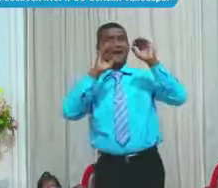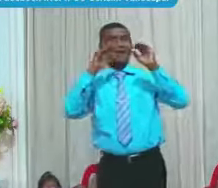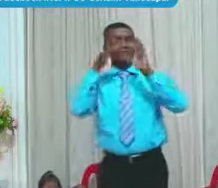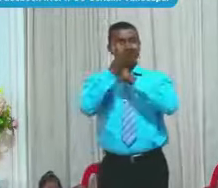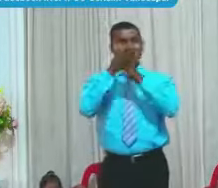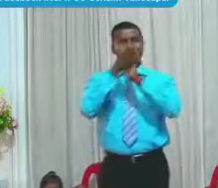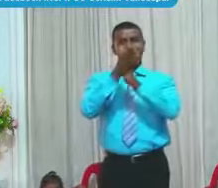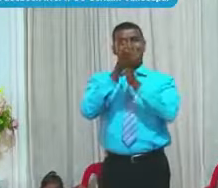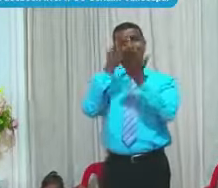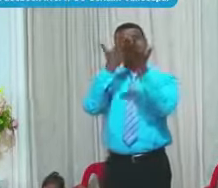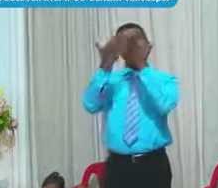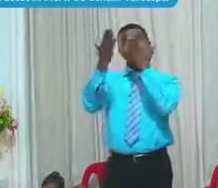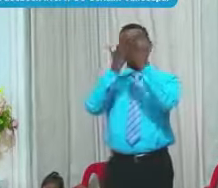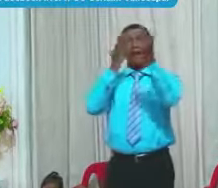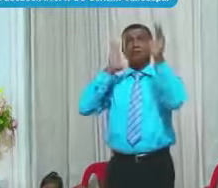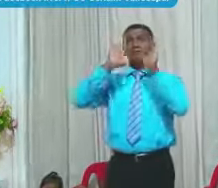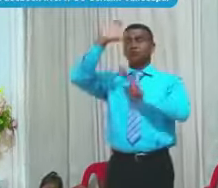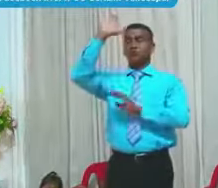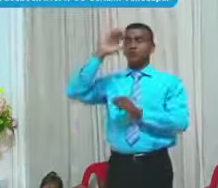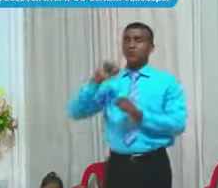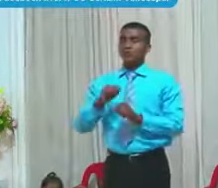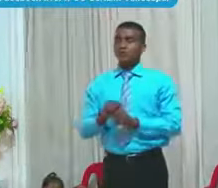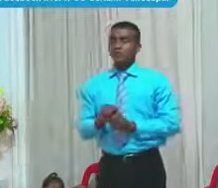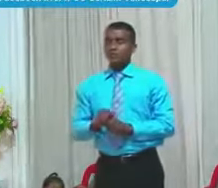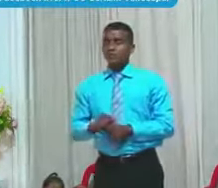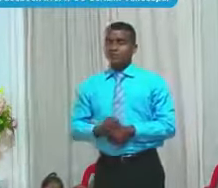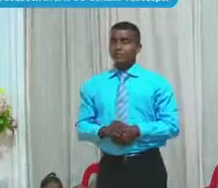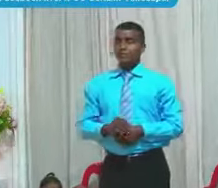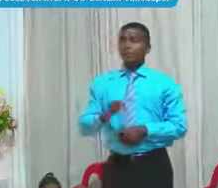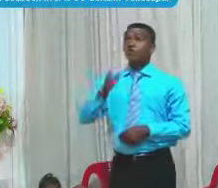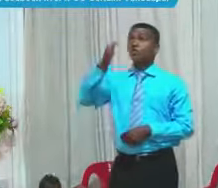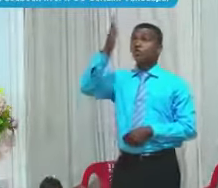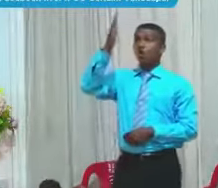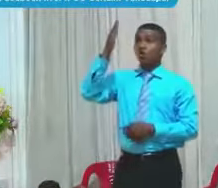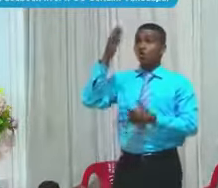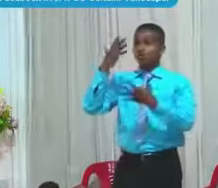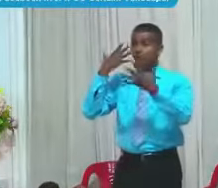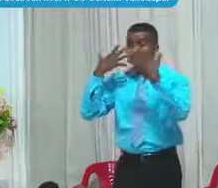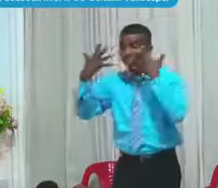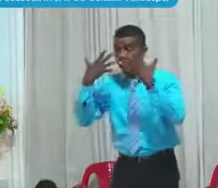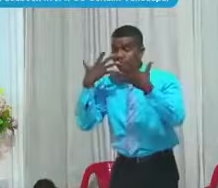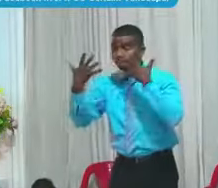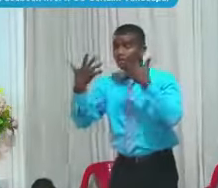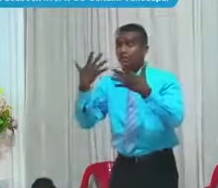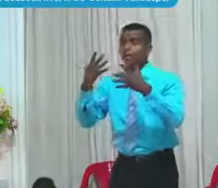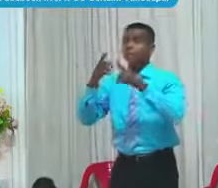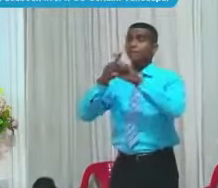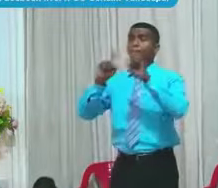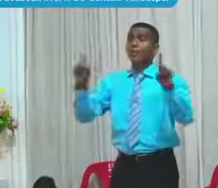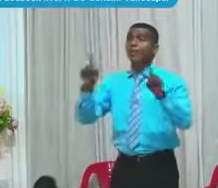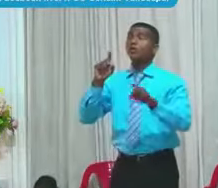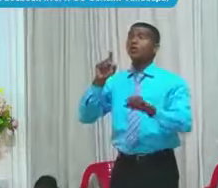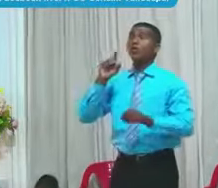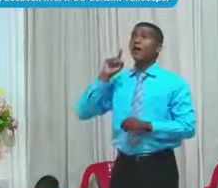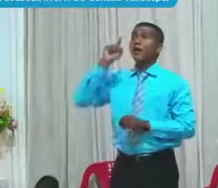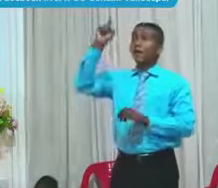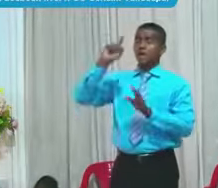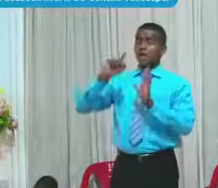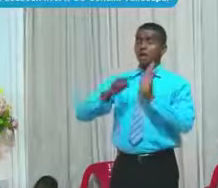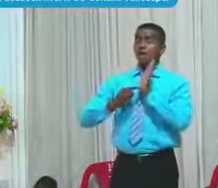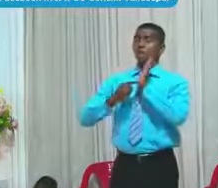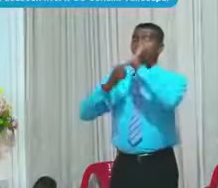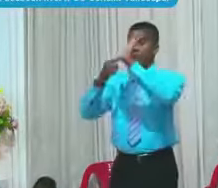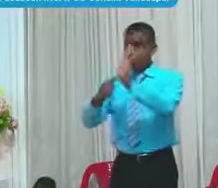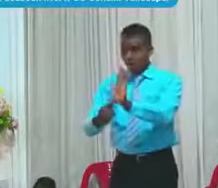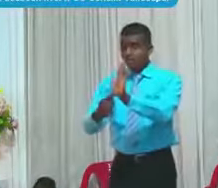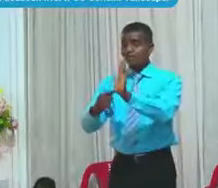Lo invisible De él Se hace claramente Visible Siendo entendido Por medio De